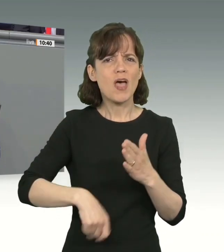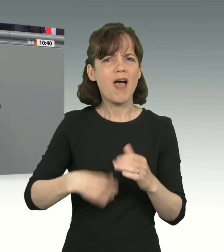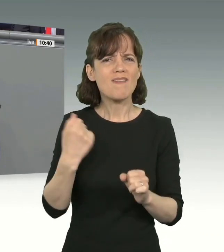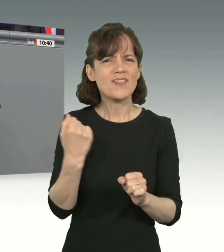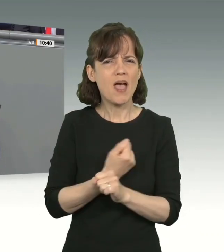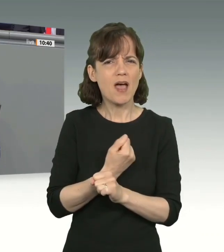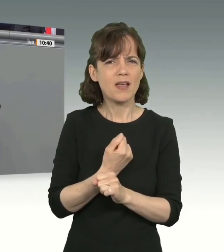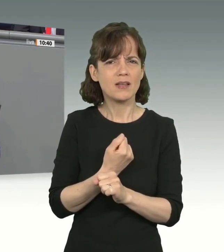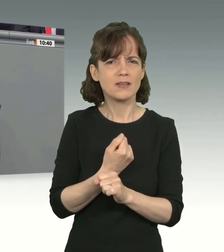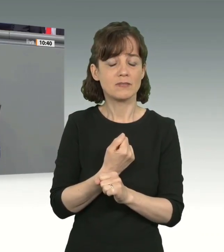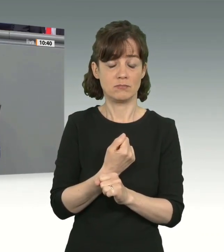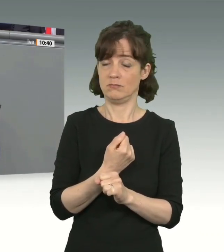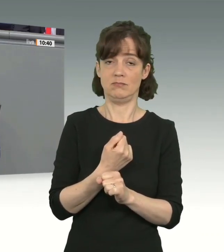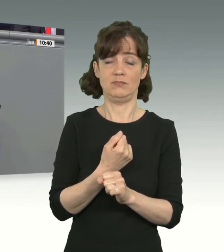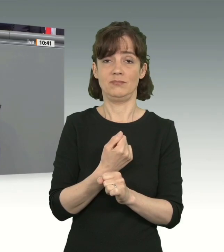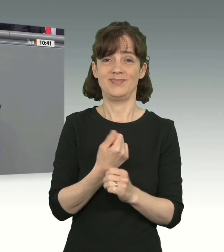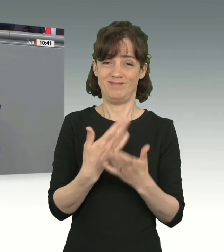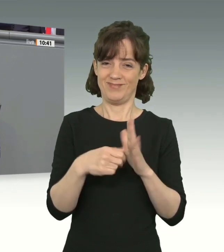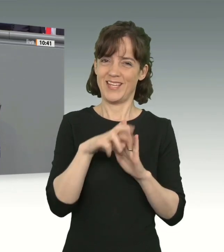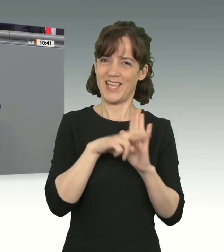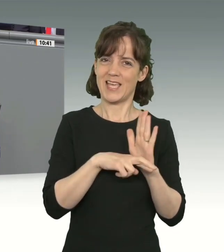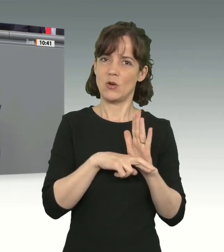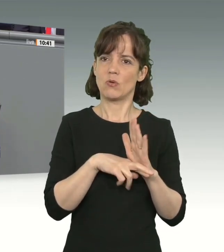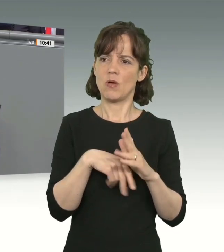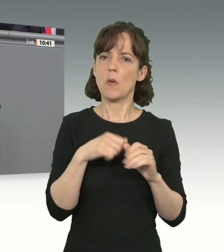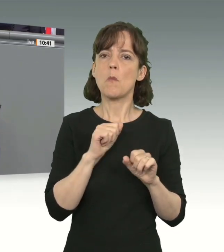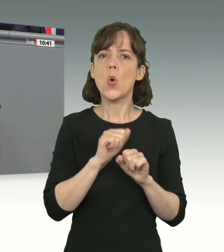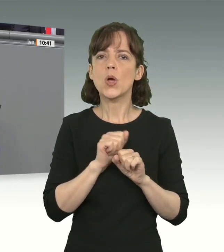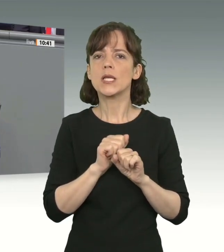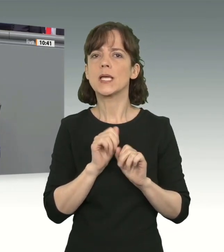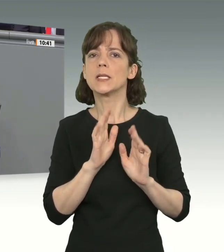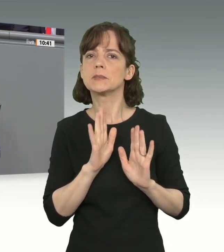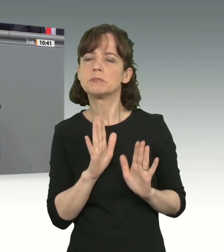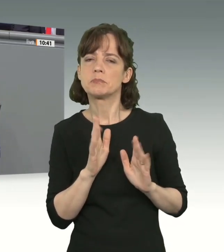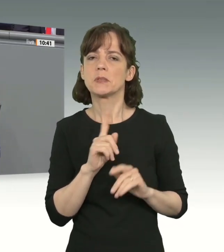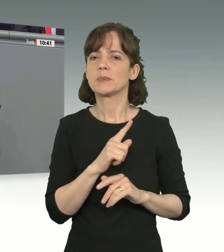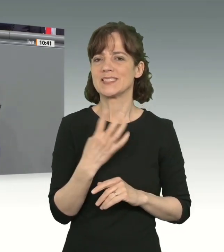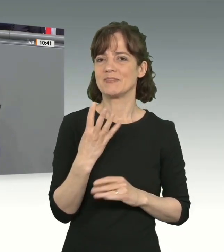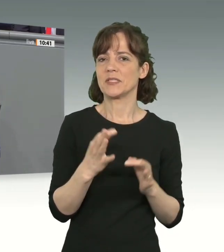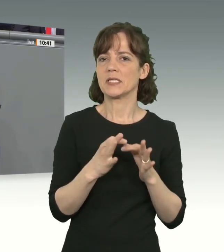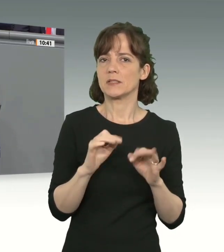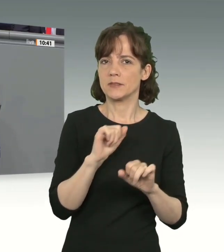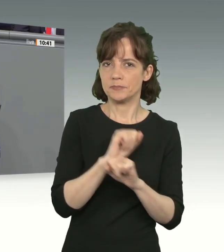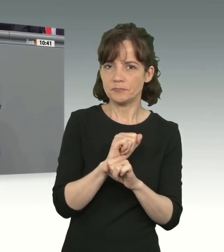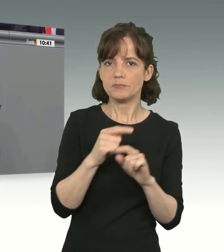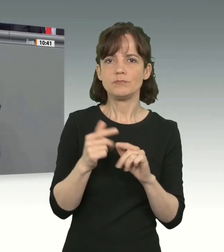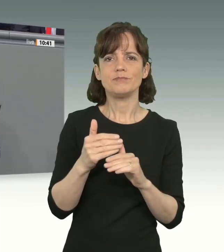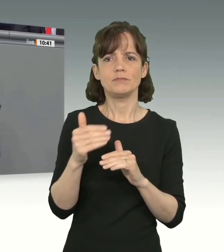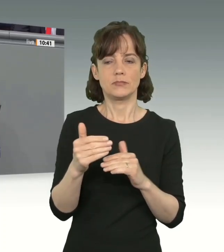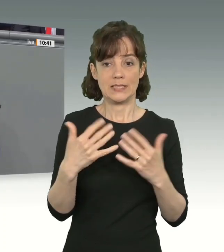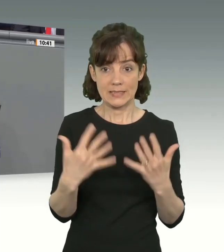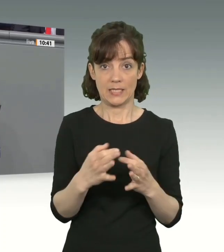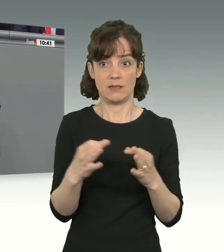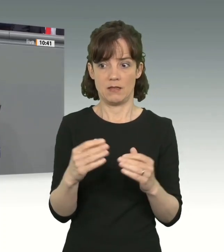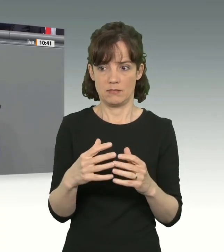Schon bei Einführung der Regelung der Möglichkeit zur Gewahrsamnahme von bis zu vier Tagen und der späteren Erhöhung auf zehn